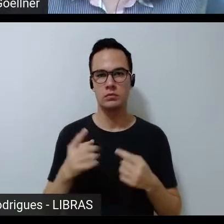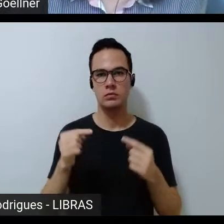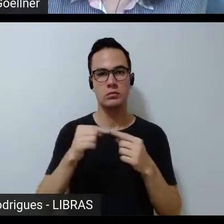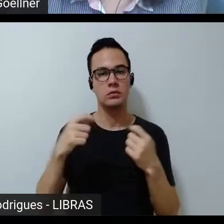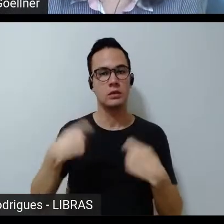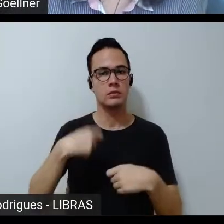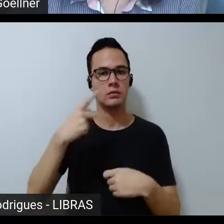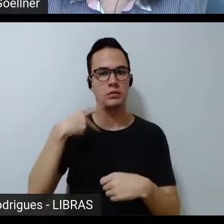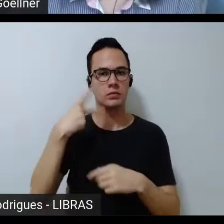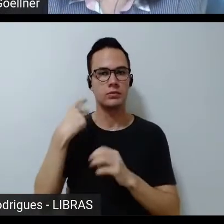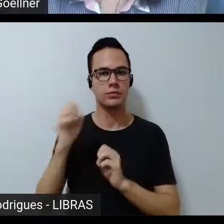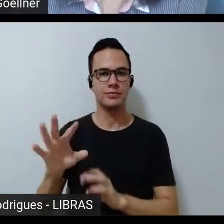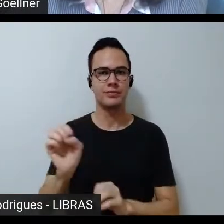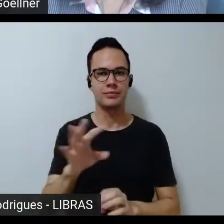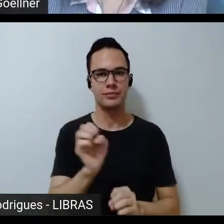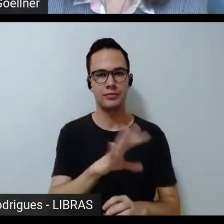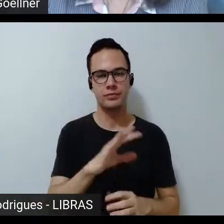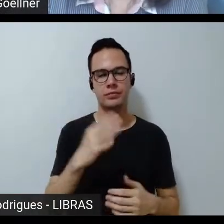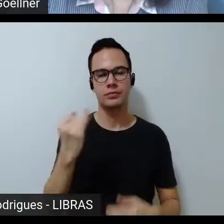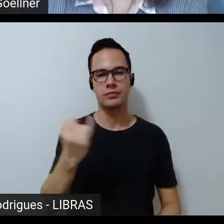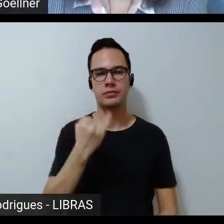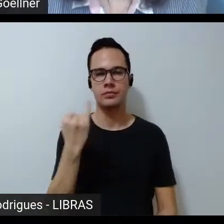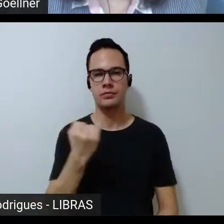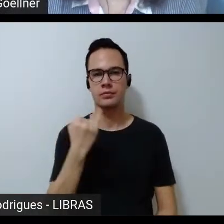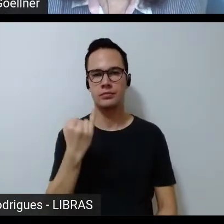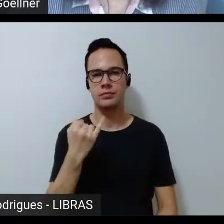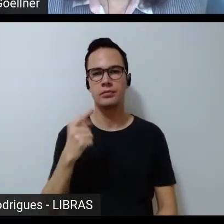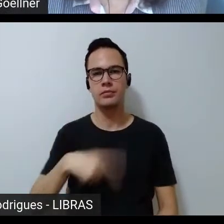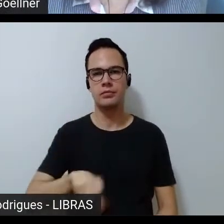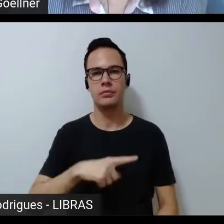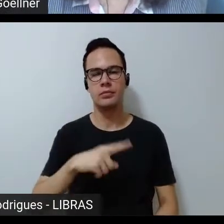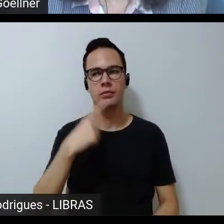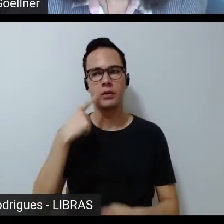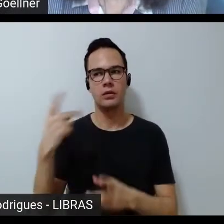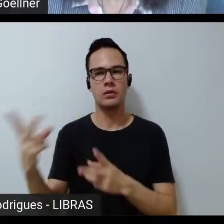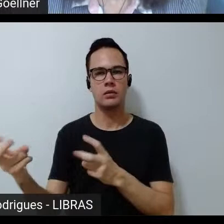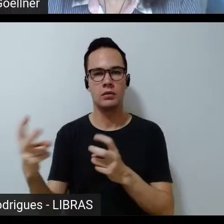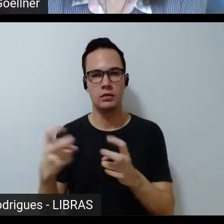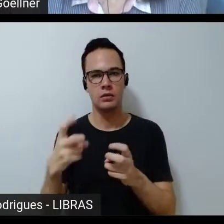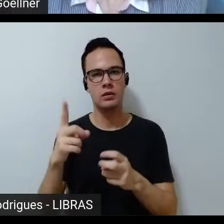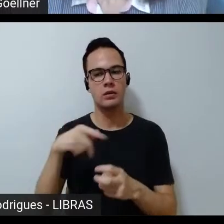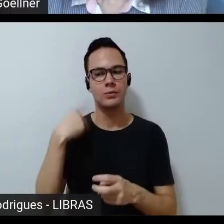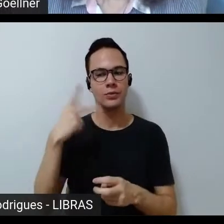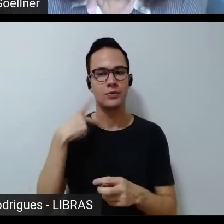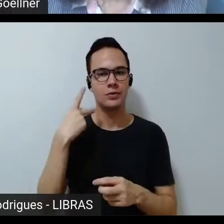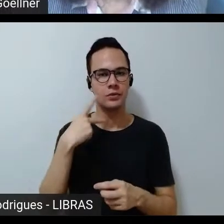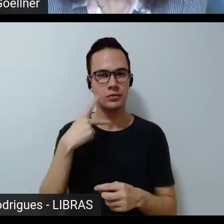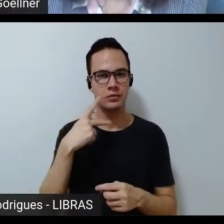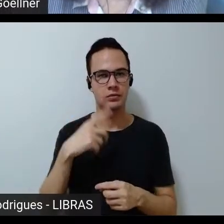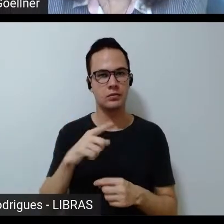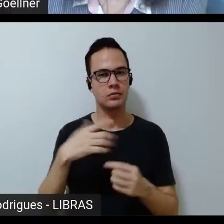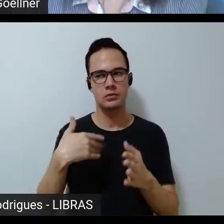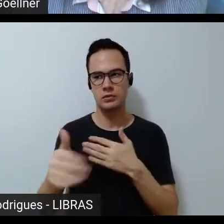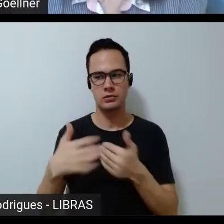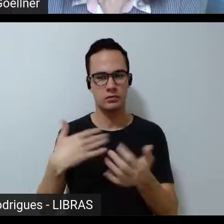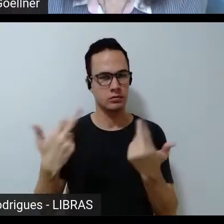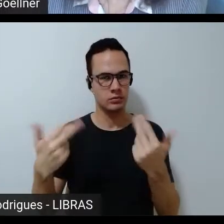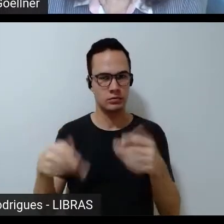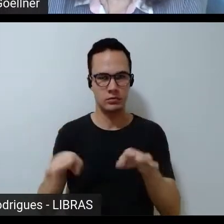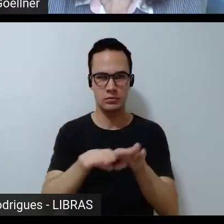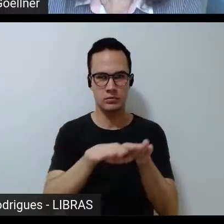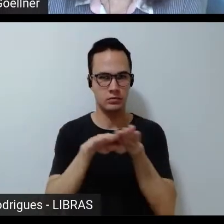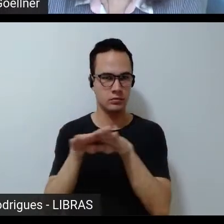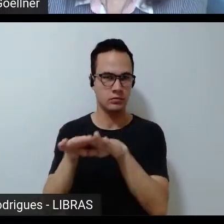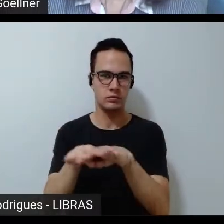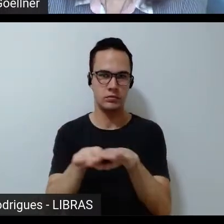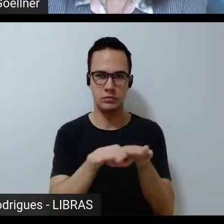acho que é muito importante que a gente perceba o quão político como qualquer outra o espaço como